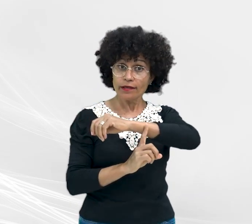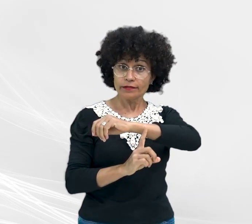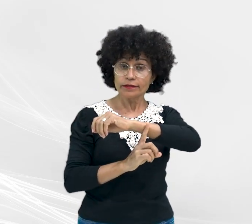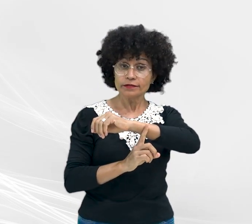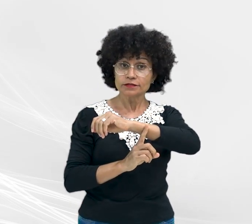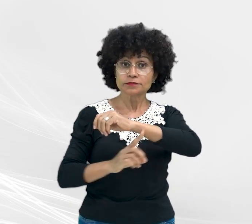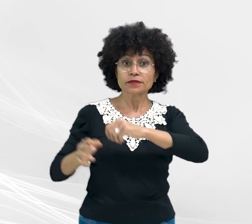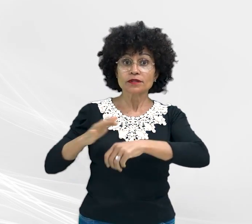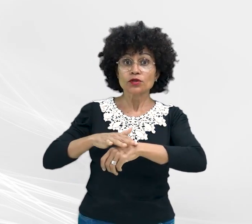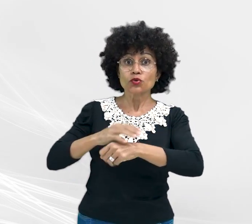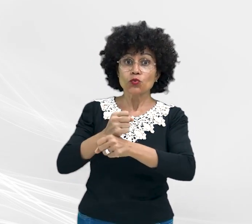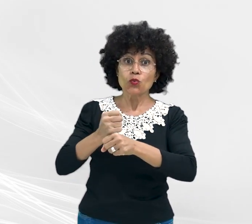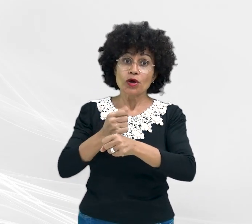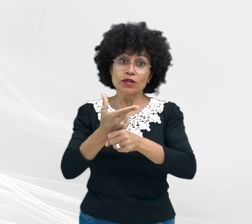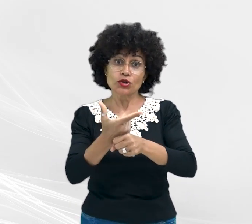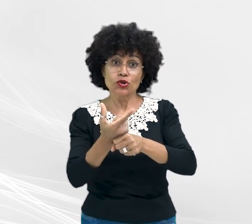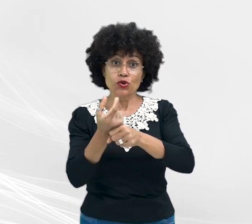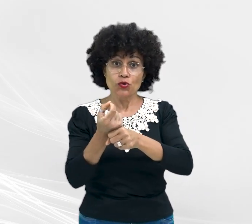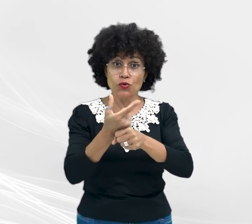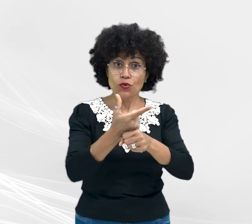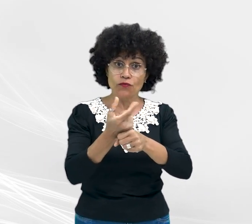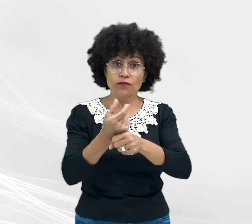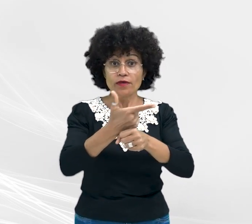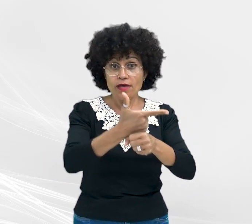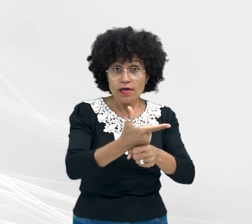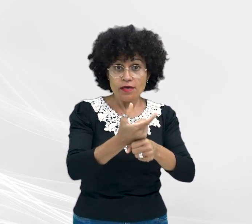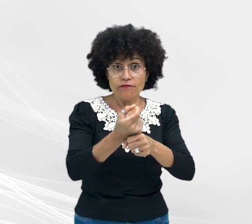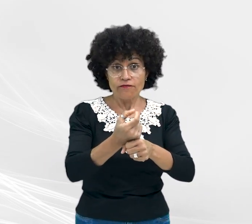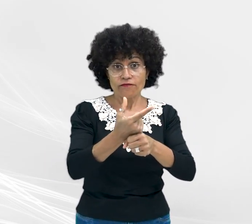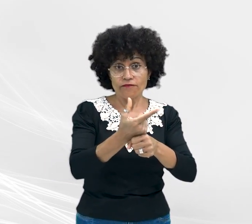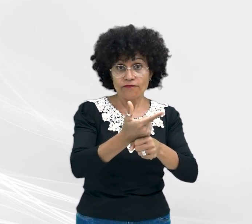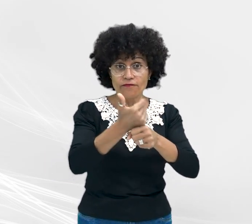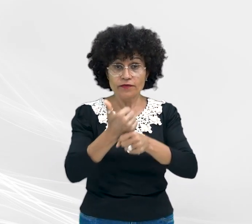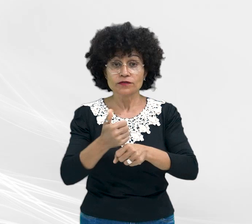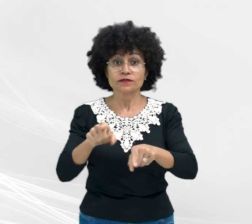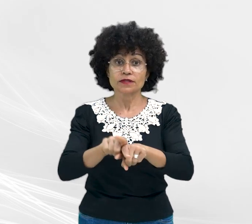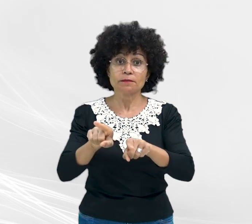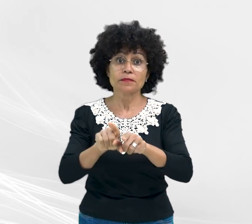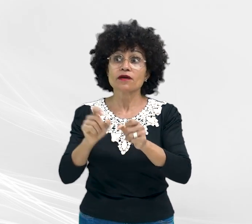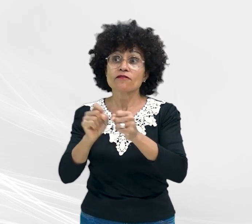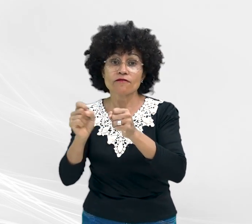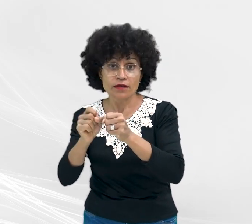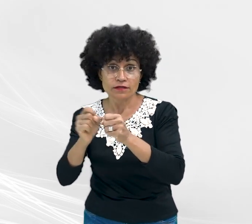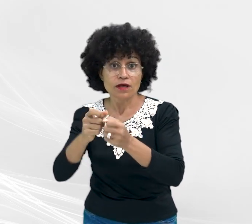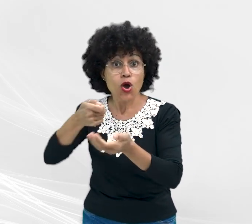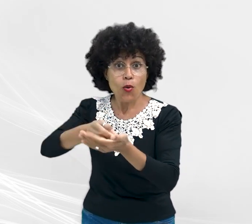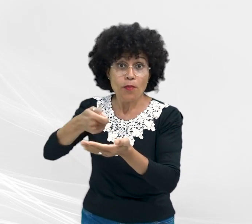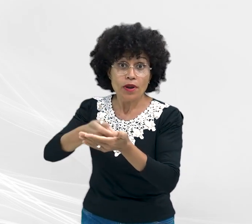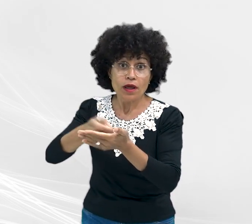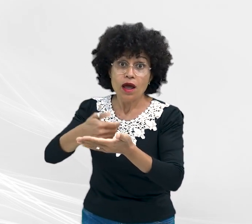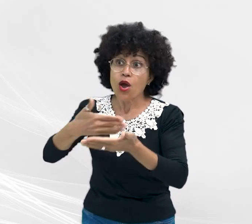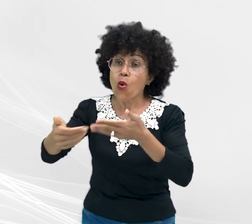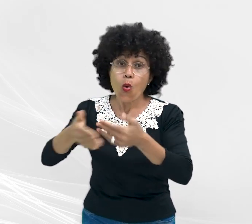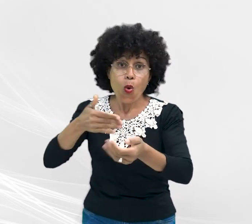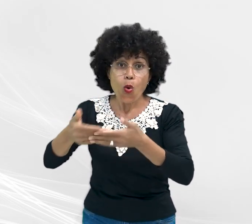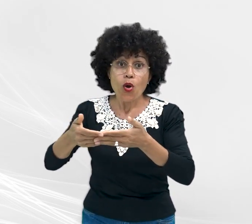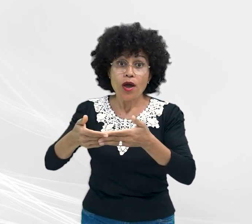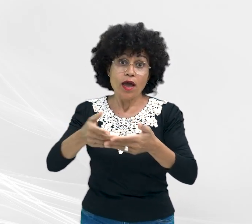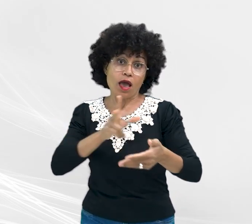município para atendimento nos anos de 2020 e 2021, tenham sido orientadas a realizar qualquer tipo de pagamento em